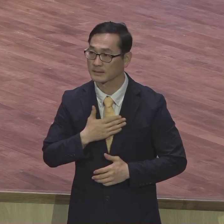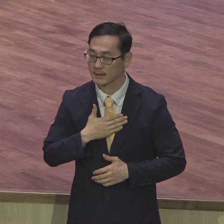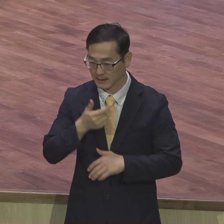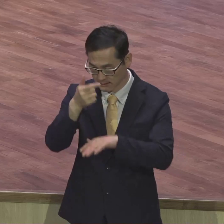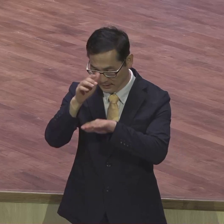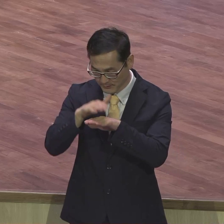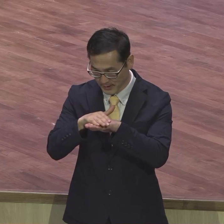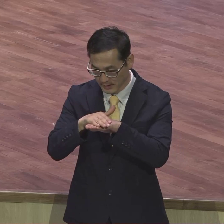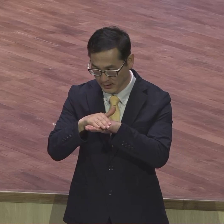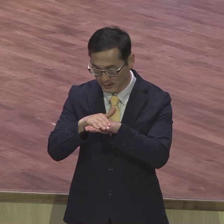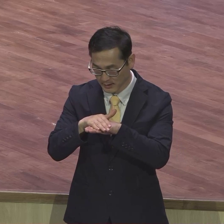있는가